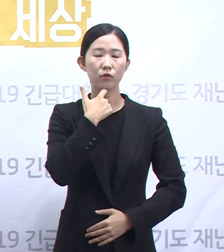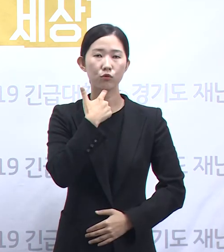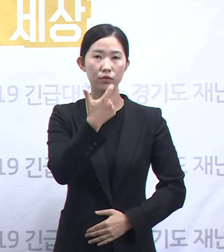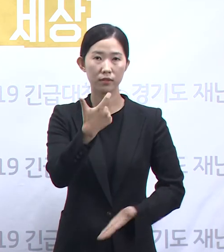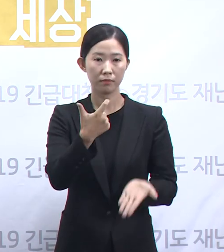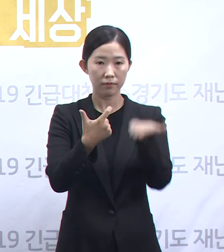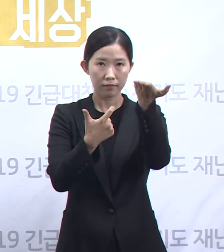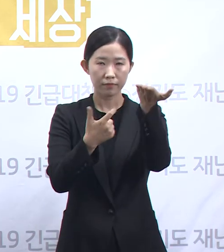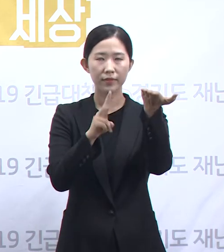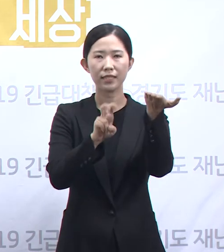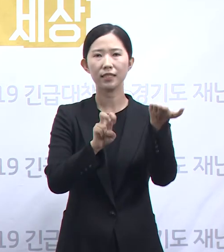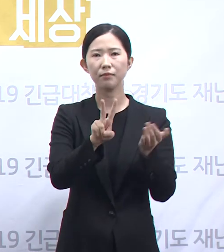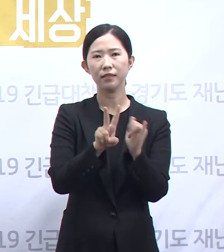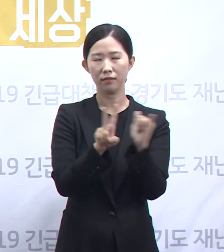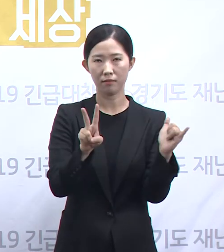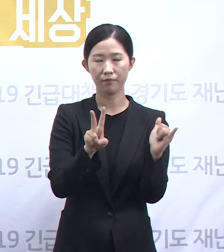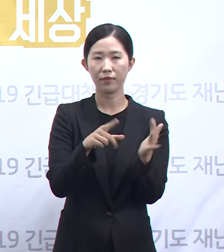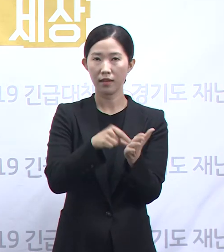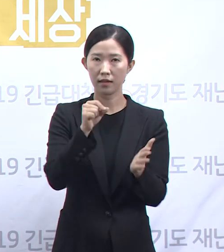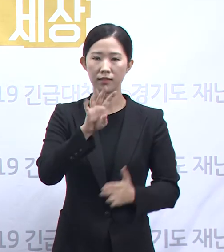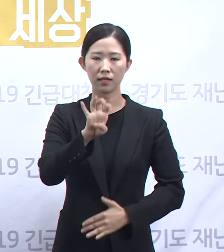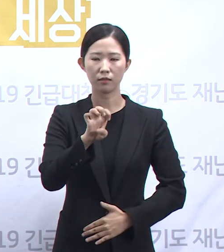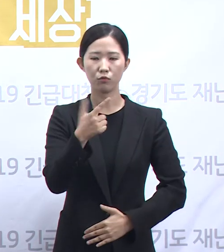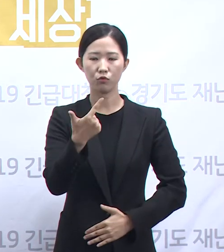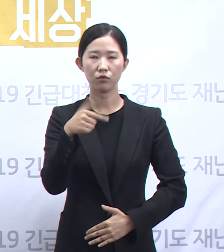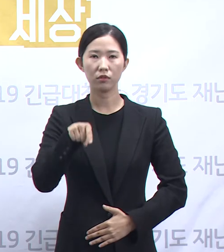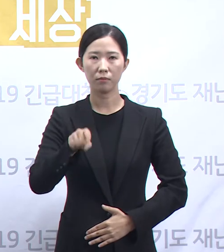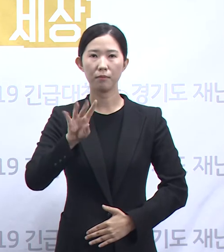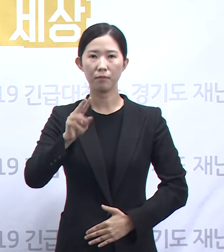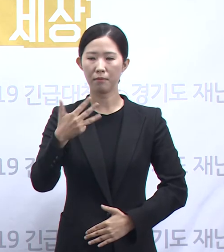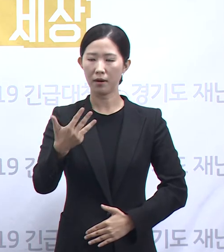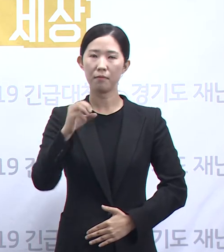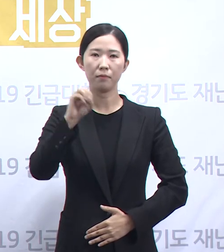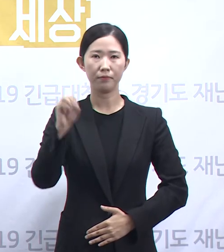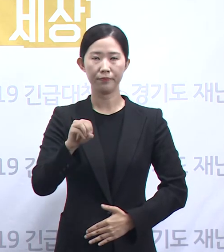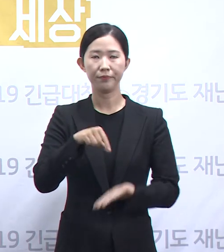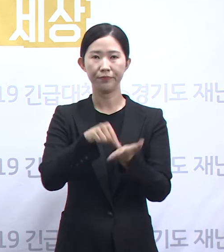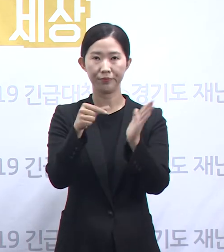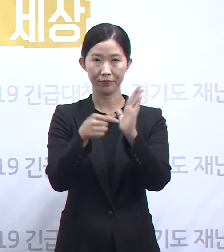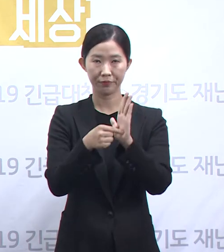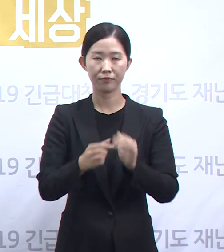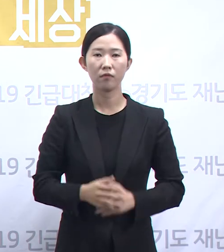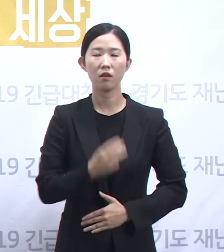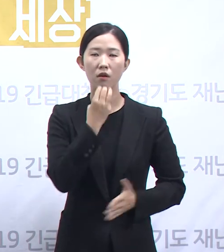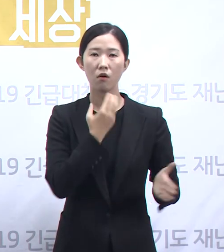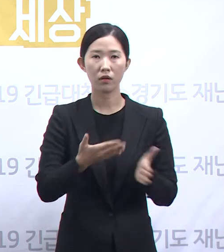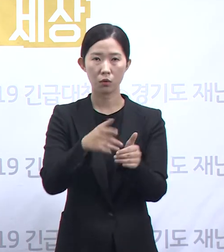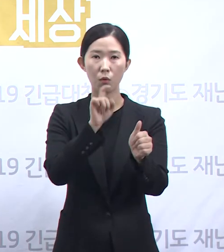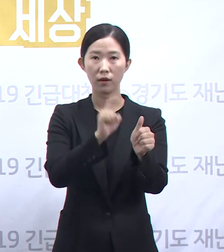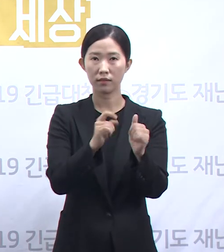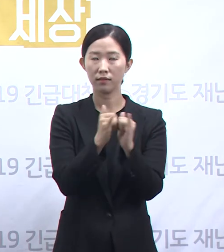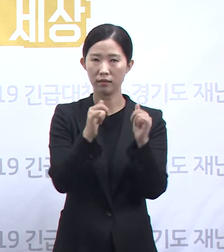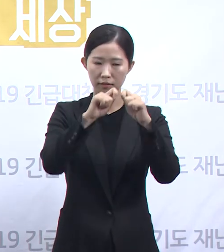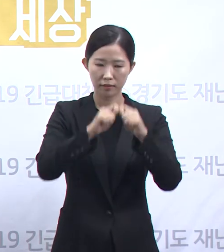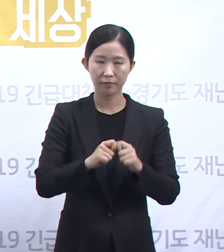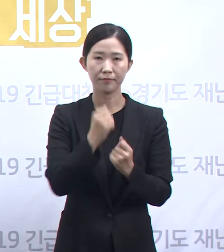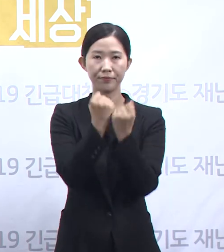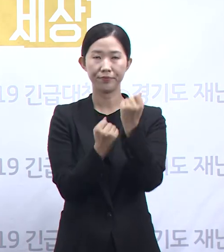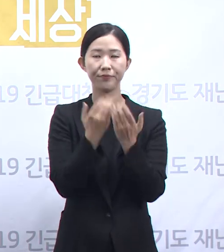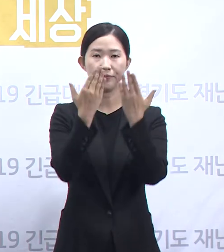22명으로 46.8%를 차지합니다. 도내 주요 확진 상황에 대해 말씀드리겠습니다.